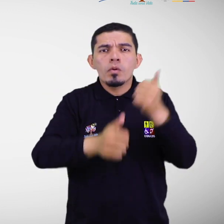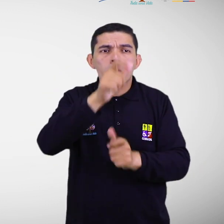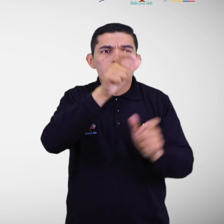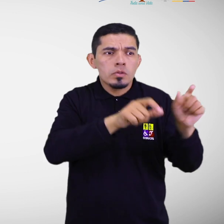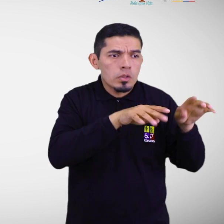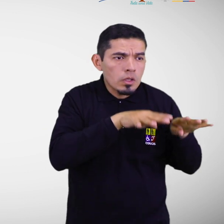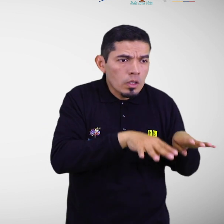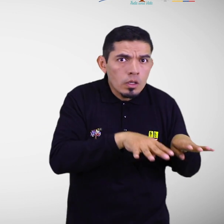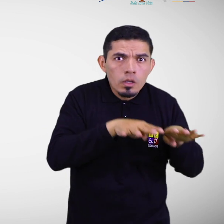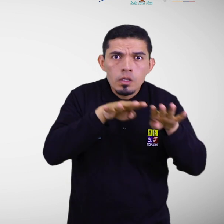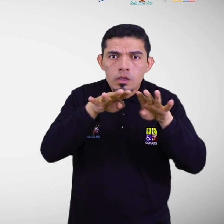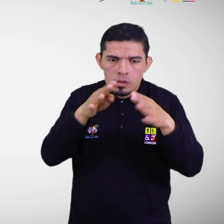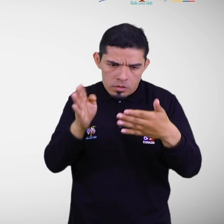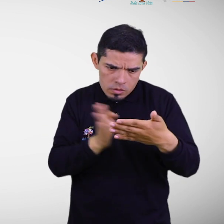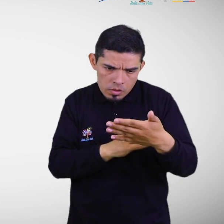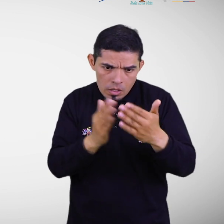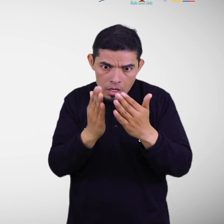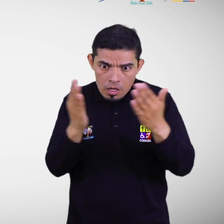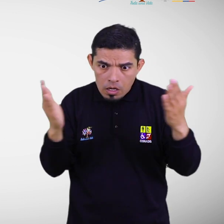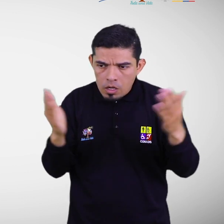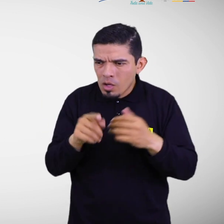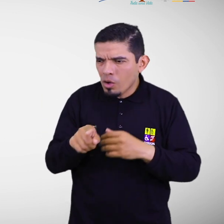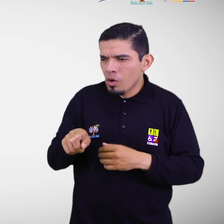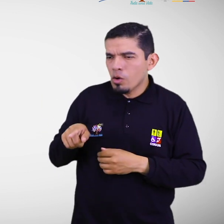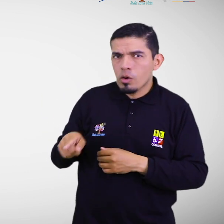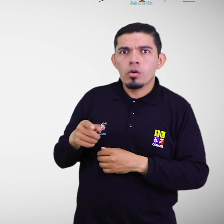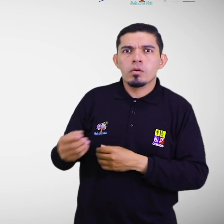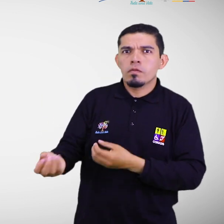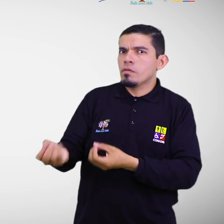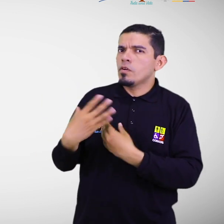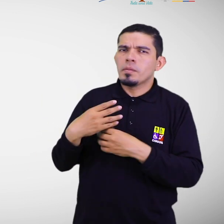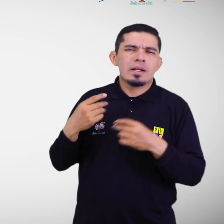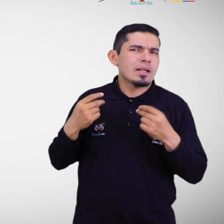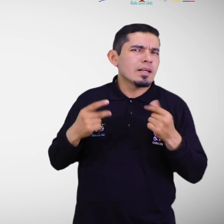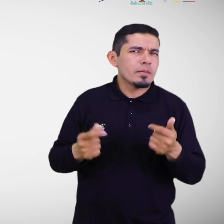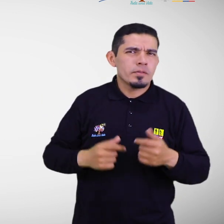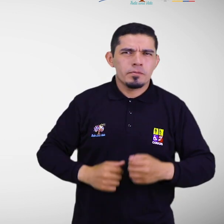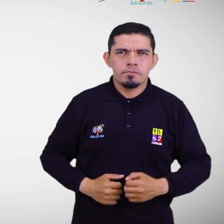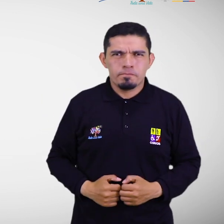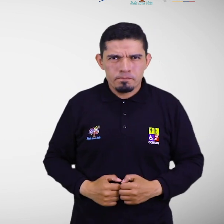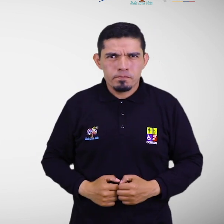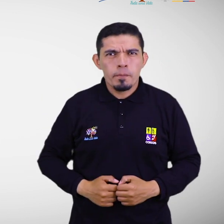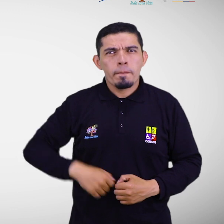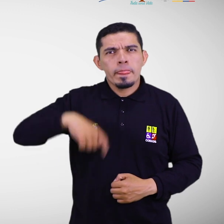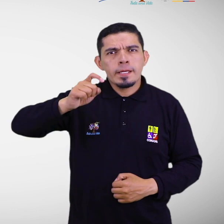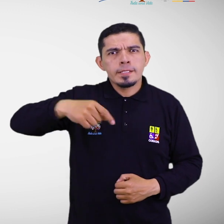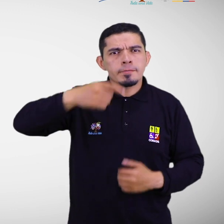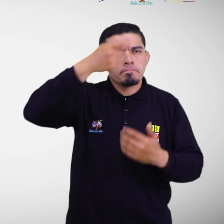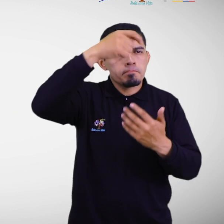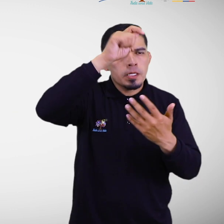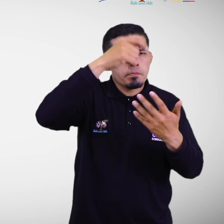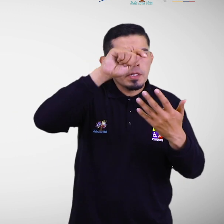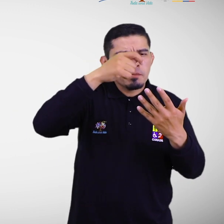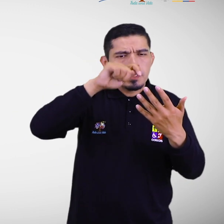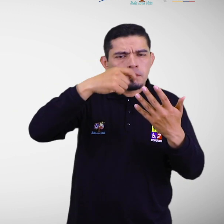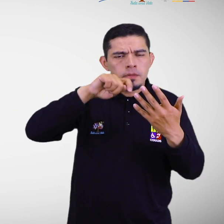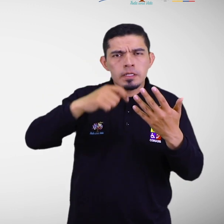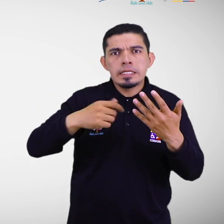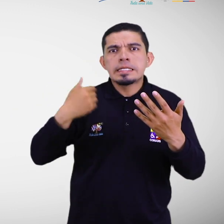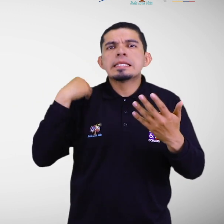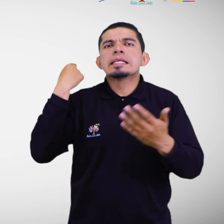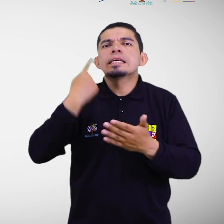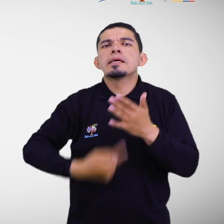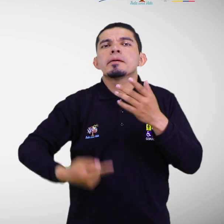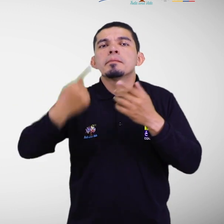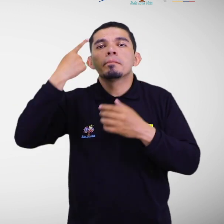emergencia la información llegue oportunamente. Por ello se debe realizar un inventario de los medios disponibles,